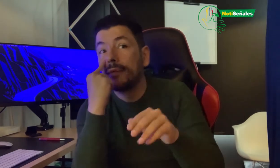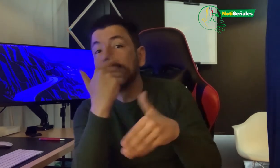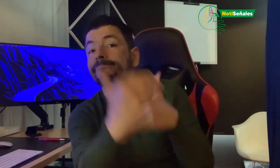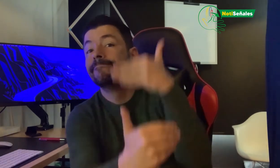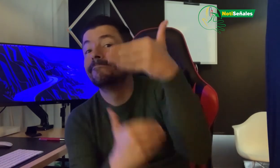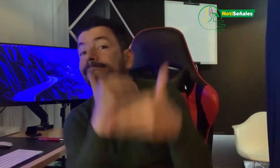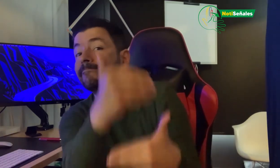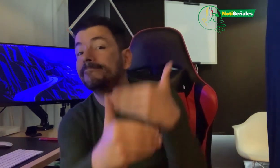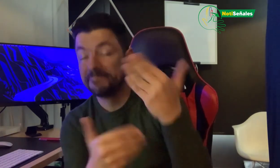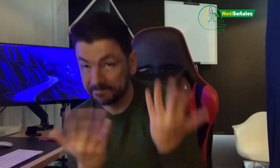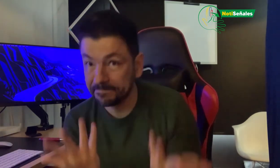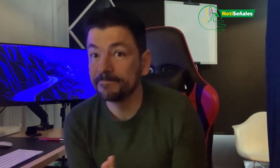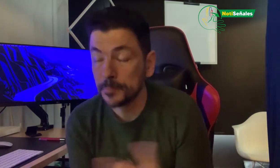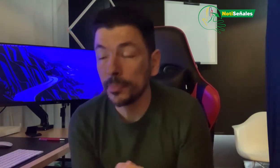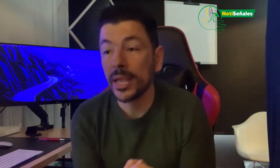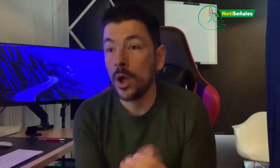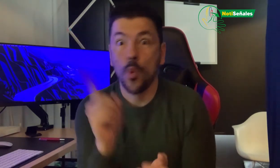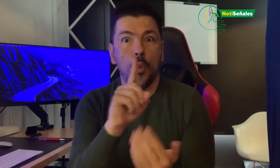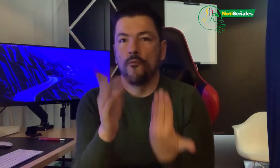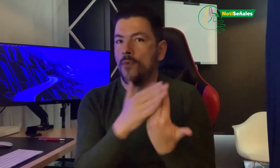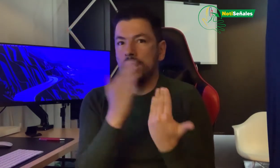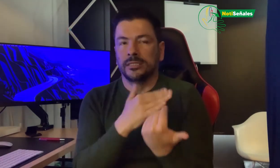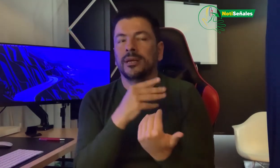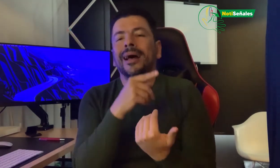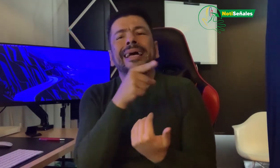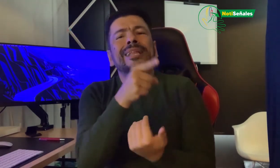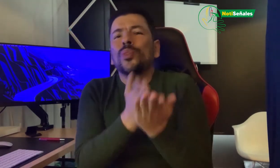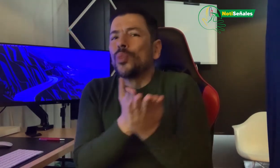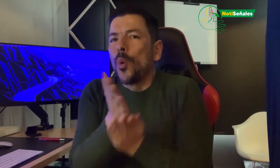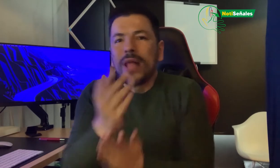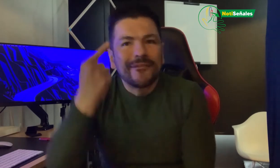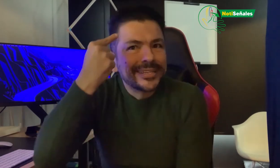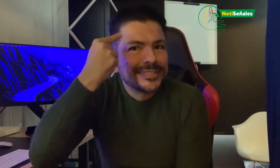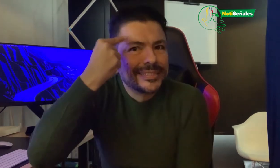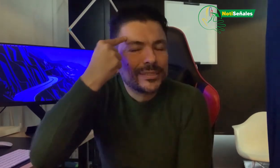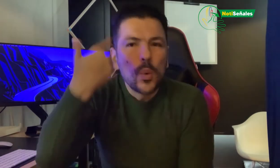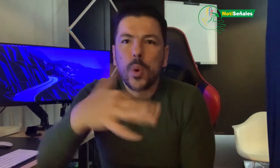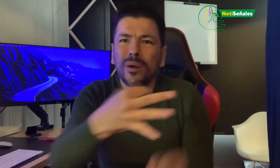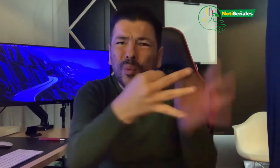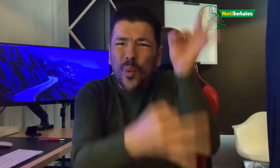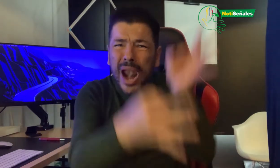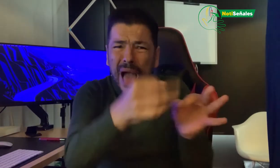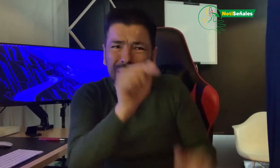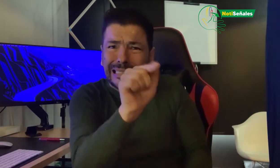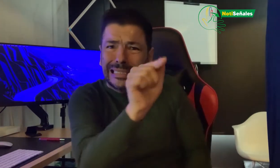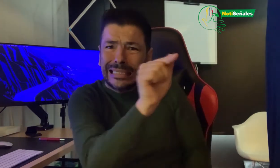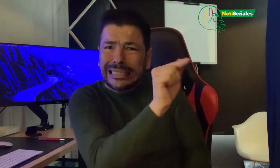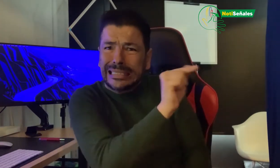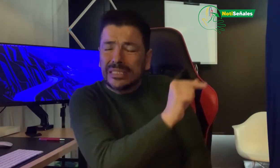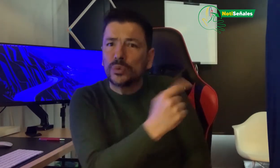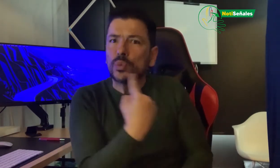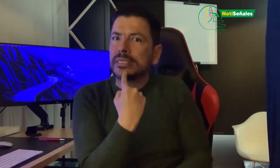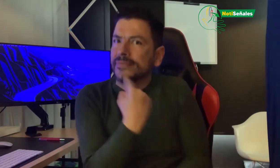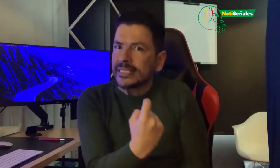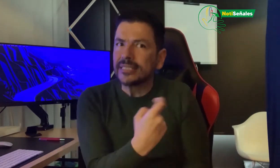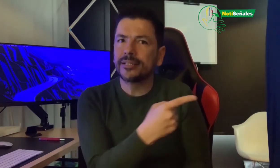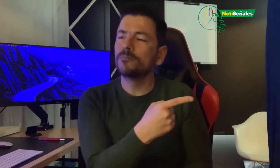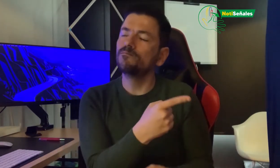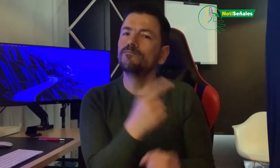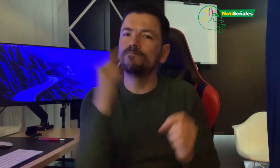No es fácil, todavía tienen este pensamiento, el equipo jurídico ha sido un poco complejo de, pues que tiene que ser